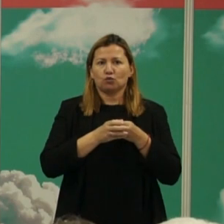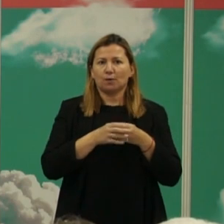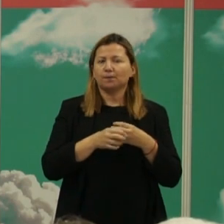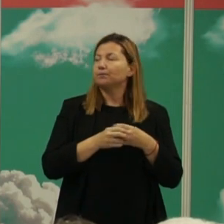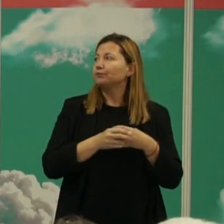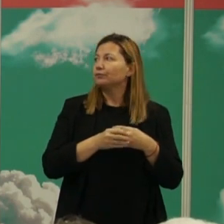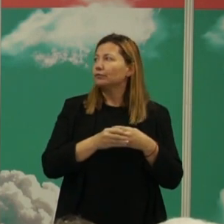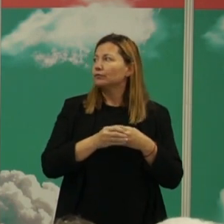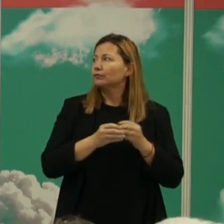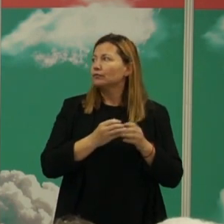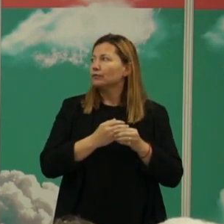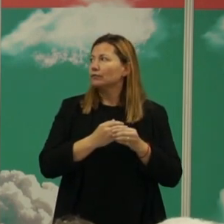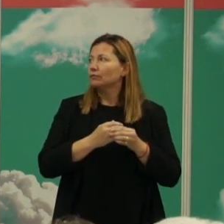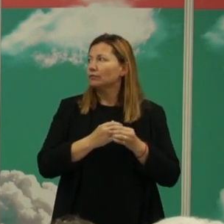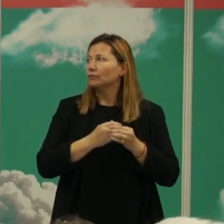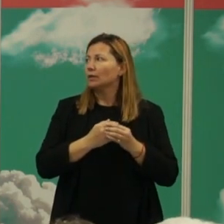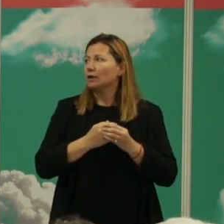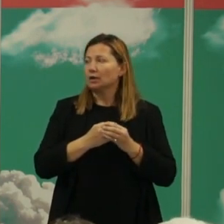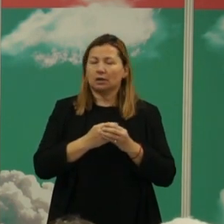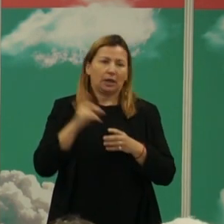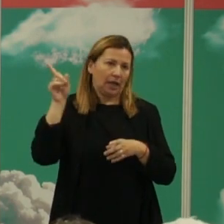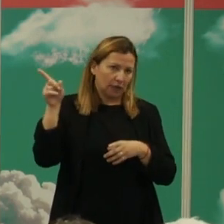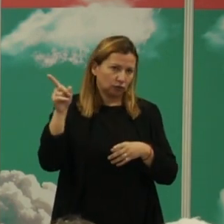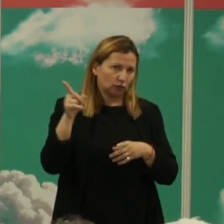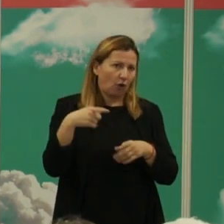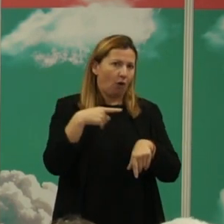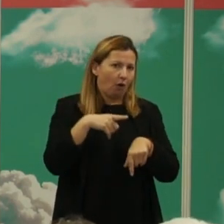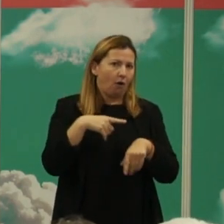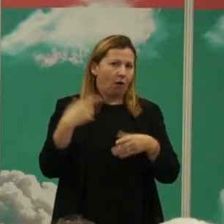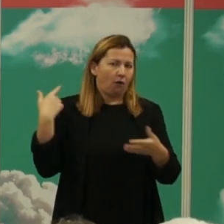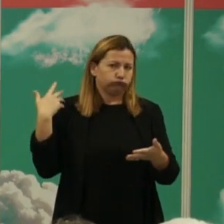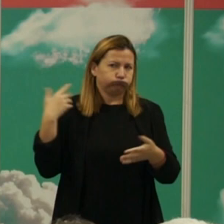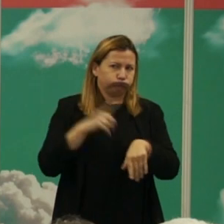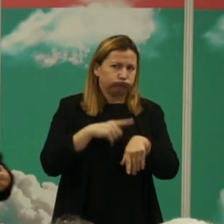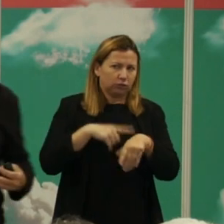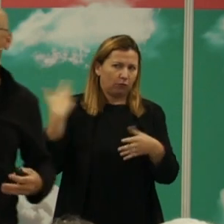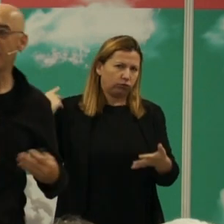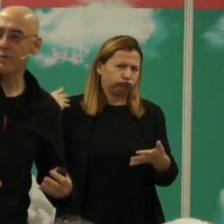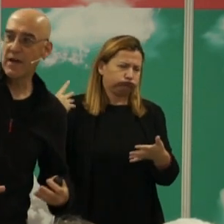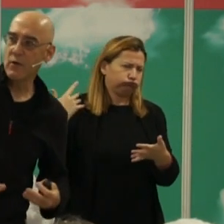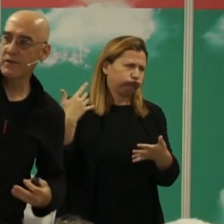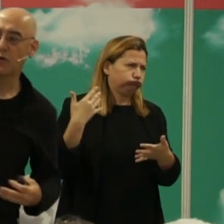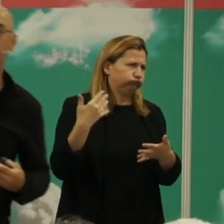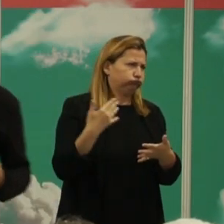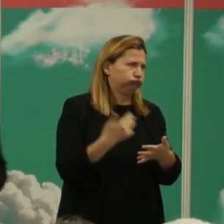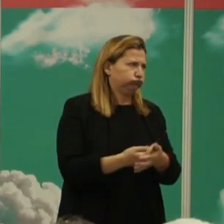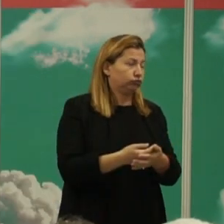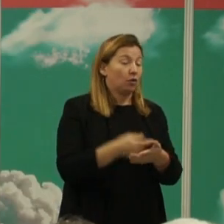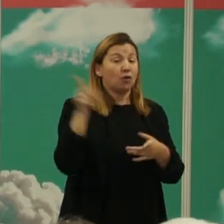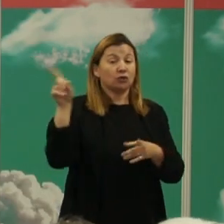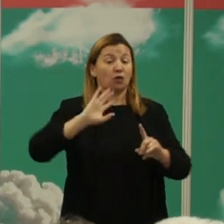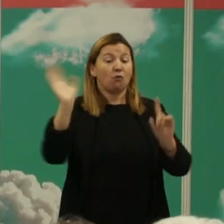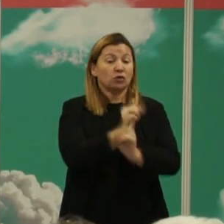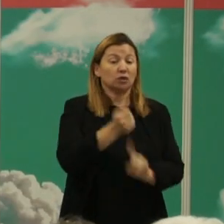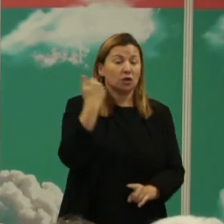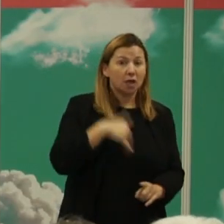una vez que tenemos ya esto que es llegar a esto lleva algo de tiempo pensar cuál sería el mejor índice una vez que hemos llegado a esto lo siguiente es